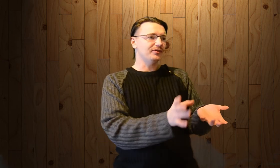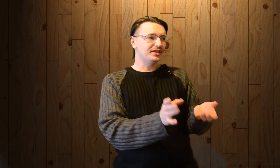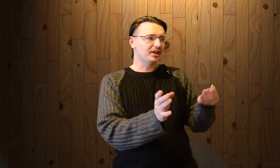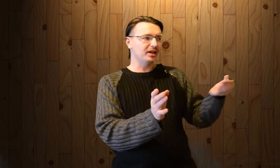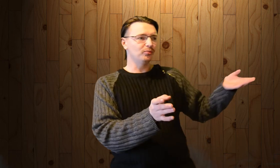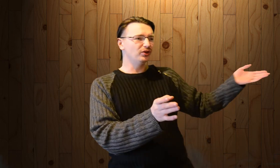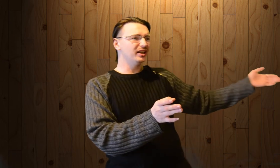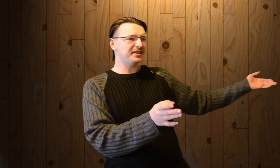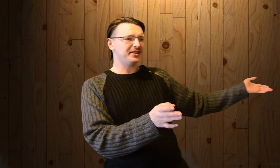Весь Крым будет голосовать.